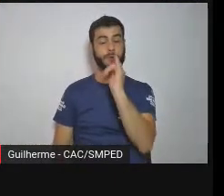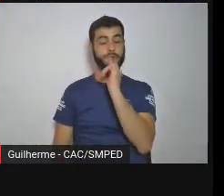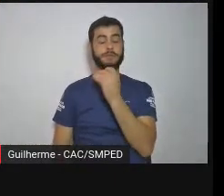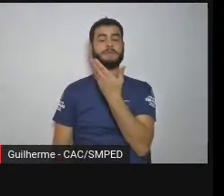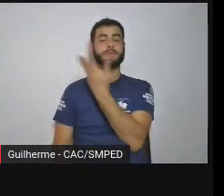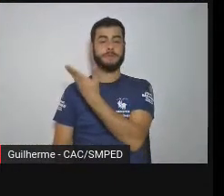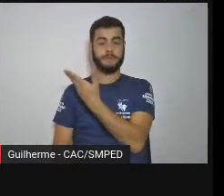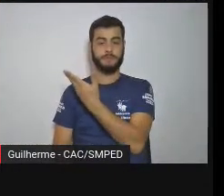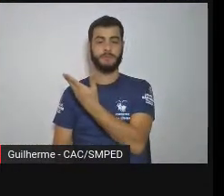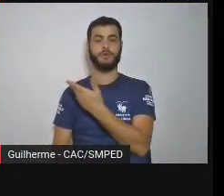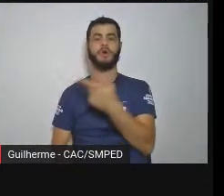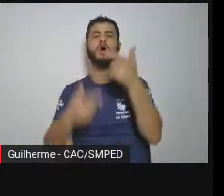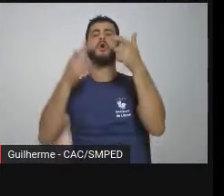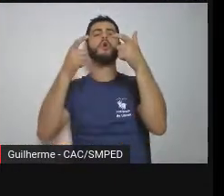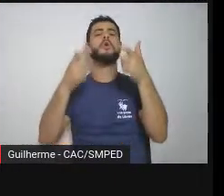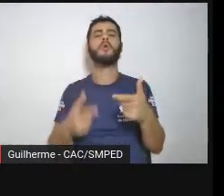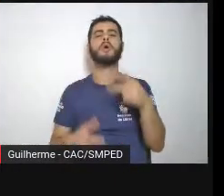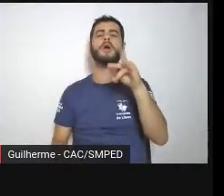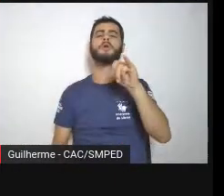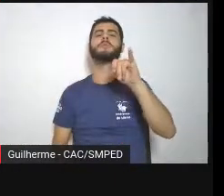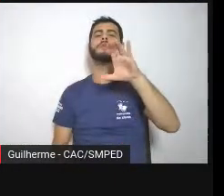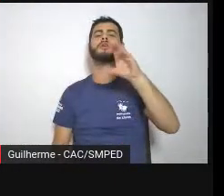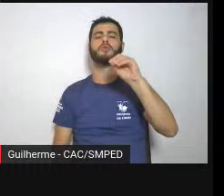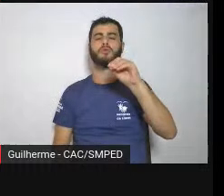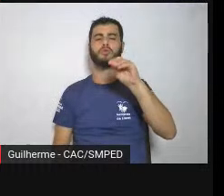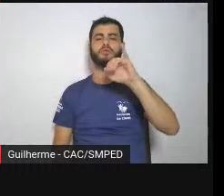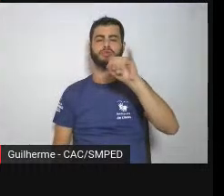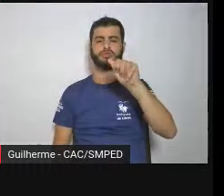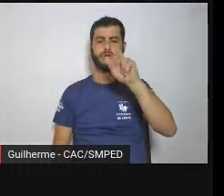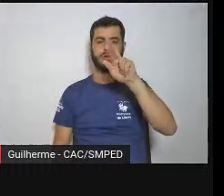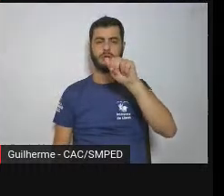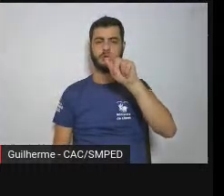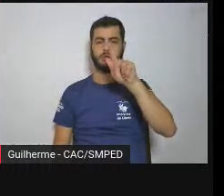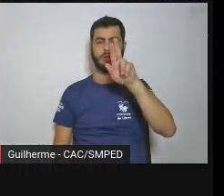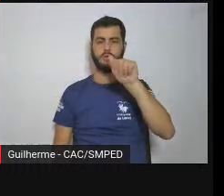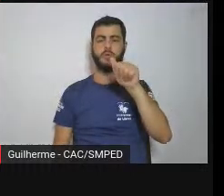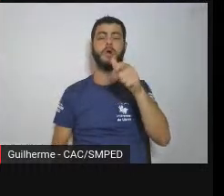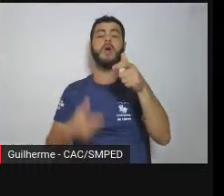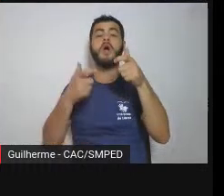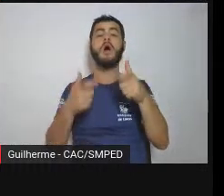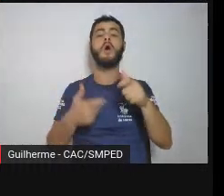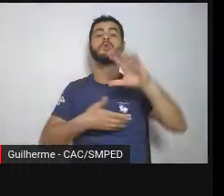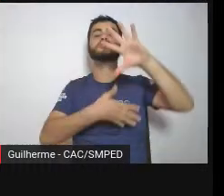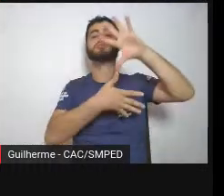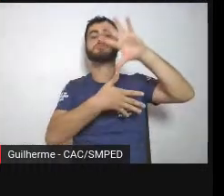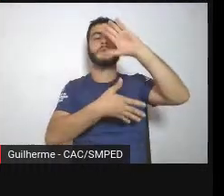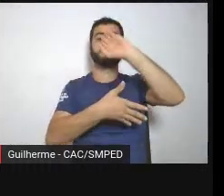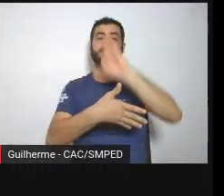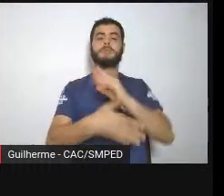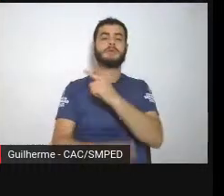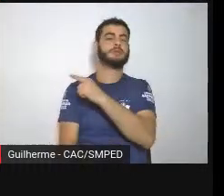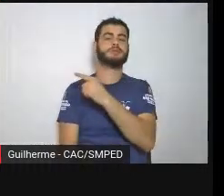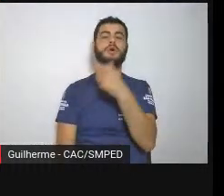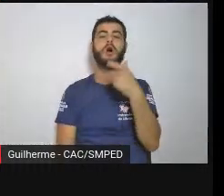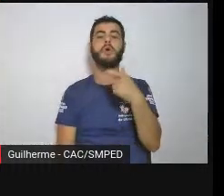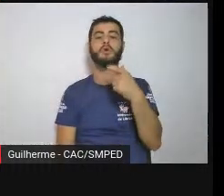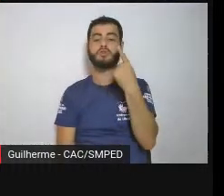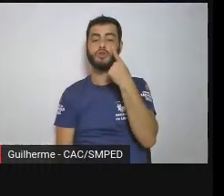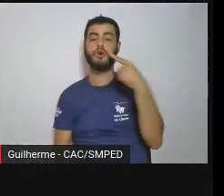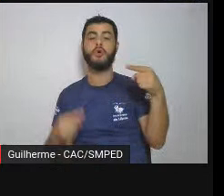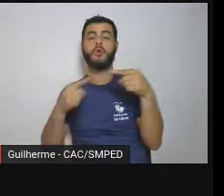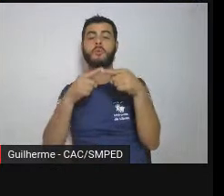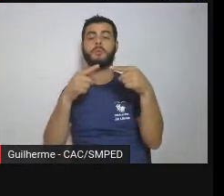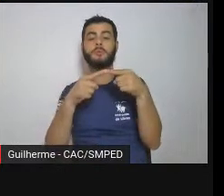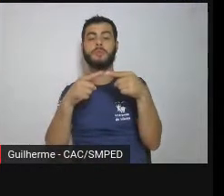relevo do Brasil que nós fizemos, ele está inserido nesse contexto dessas serras aqui, dessas